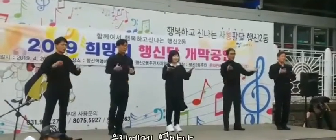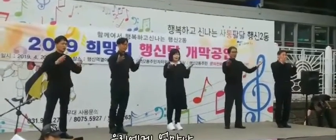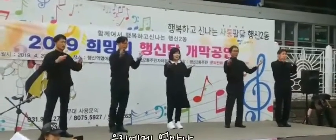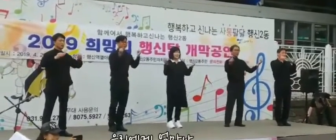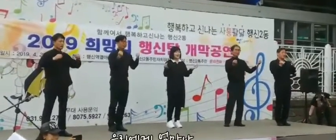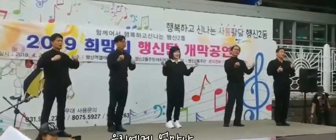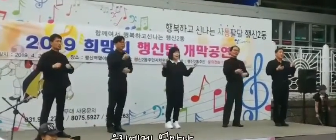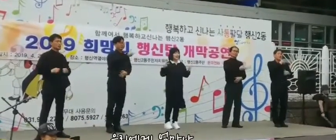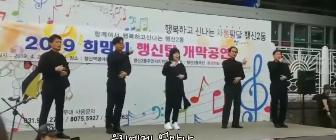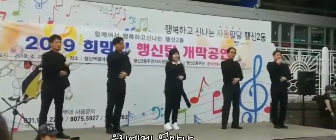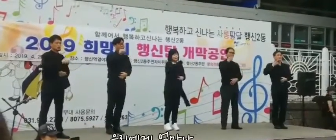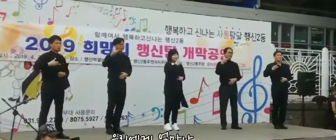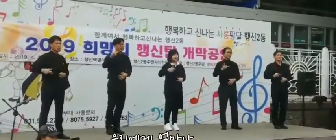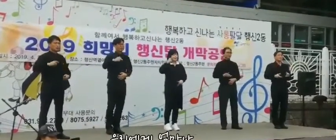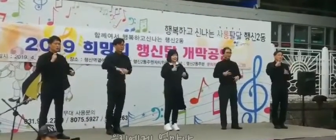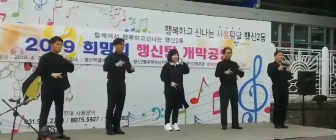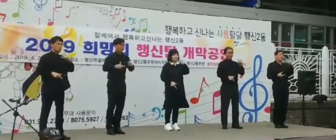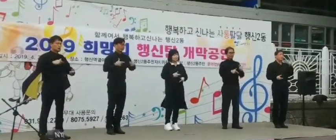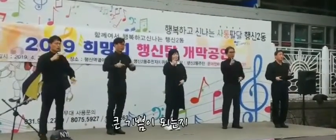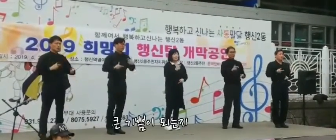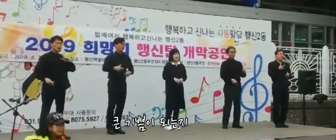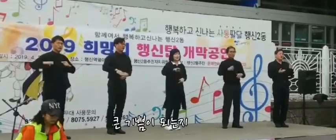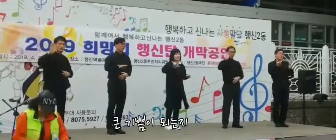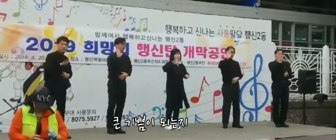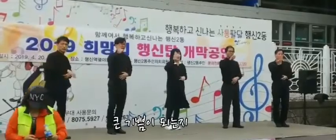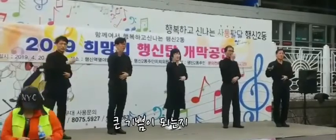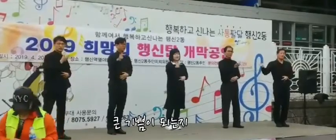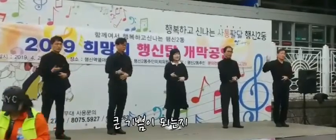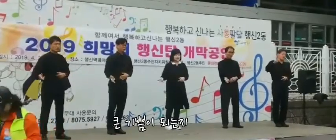얼마나 큰 기쁨이 되는지